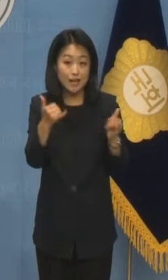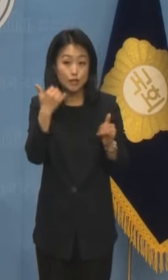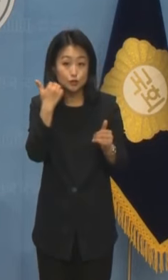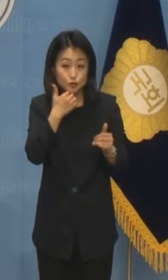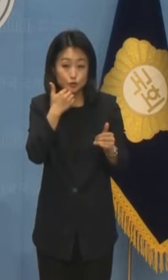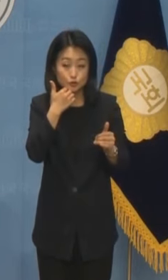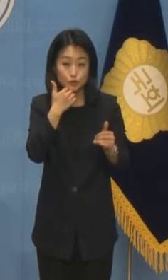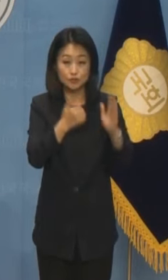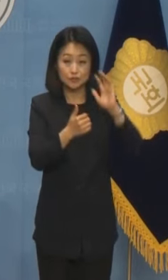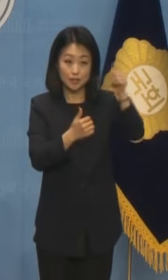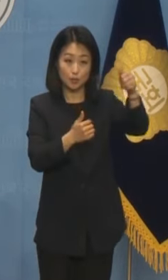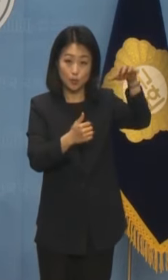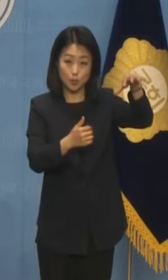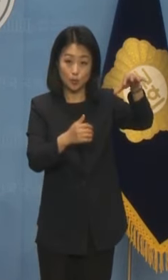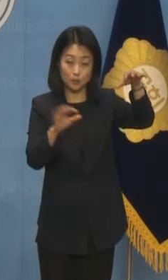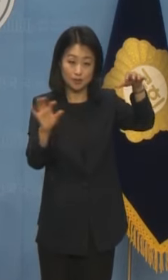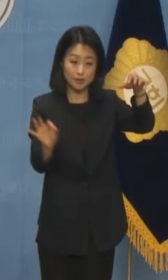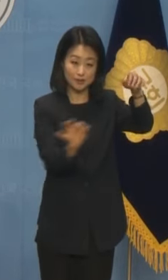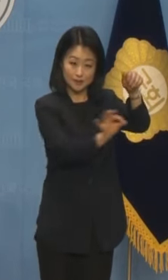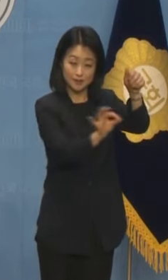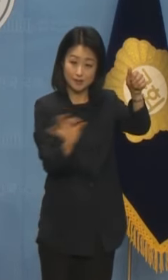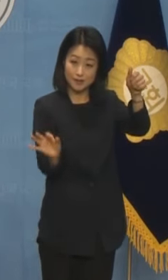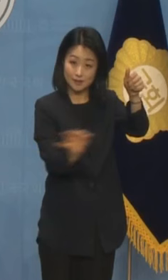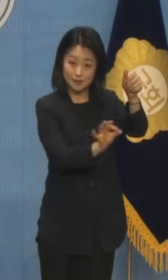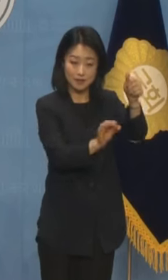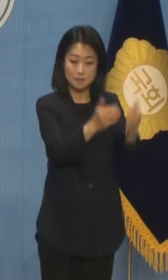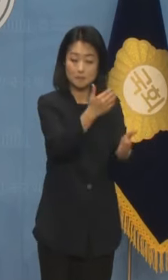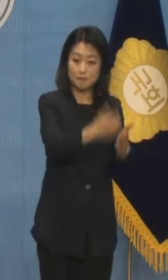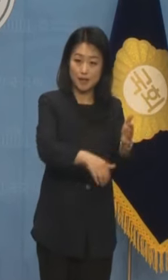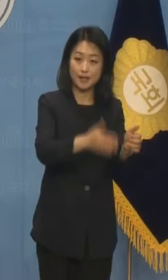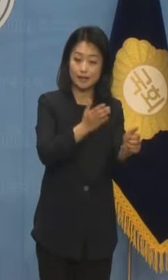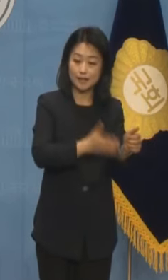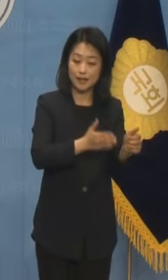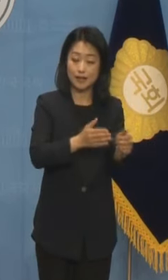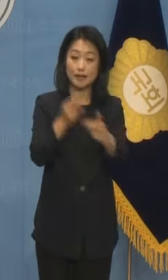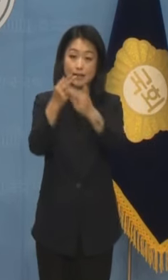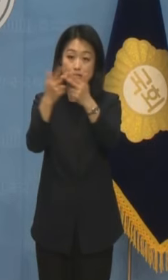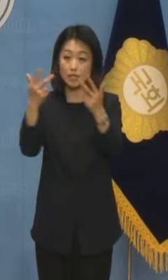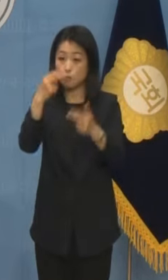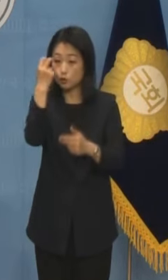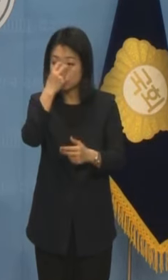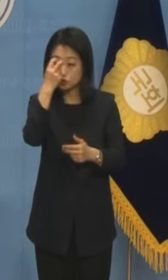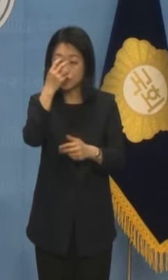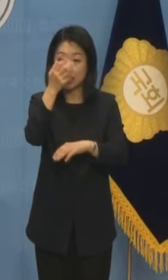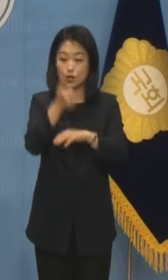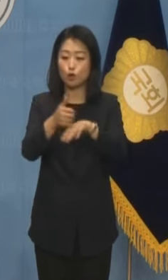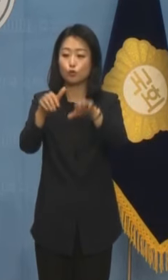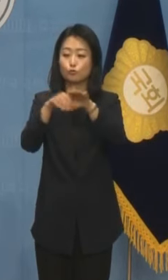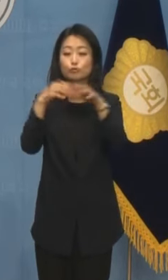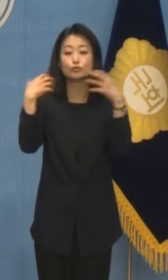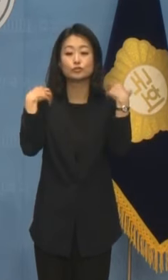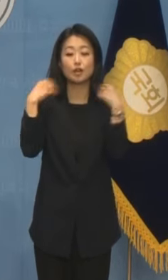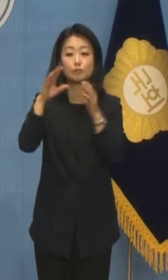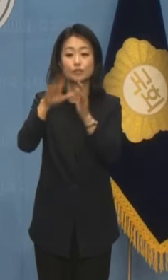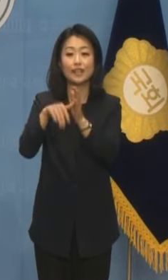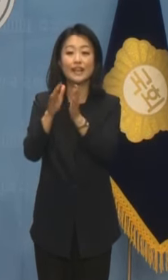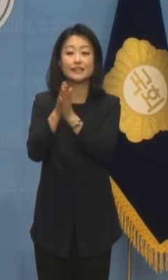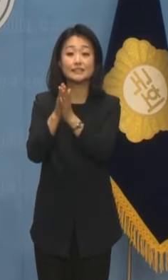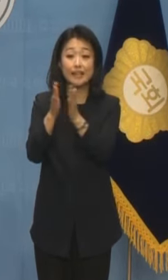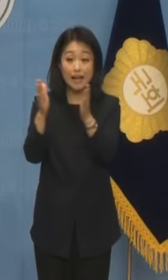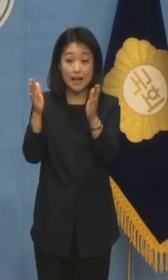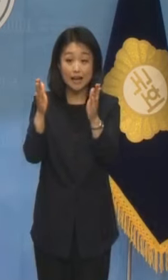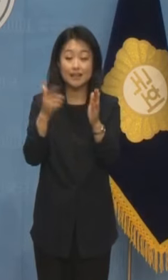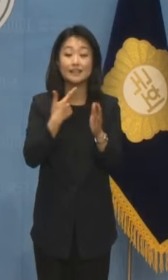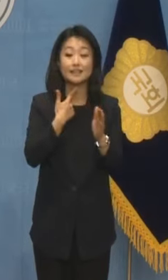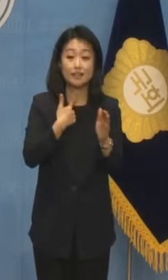인사에서 배제하겠다거나 이재명 대표 수사는 결국 문재인 정부에서 시작된 거 아니냐는